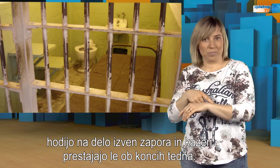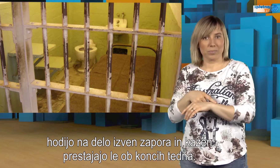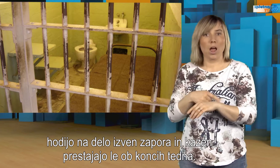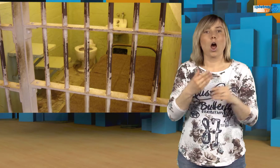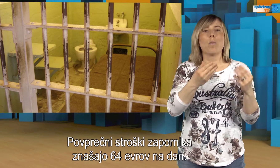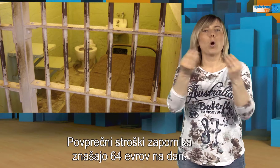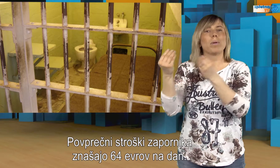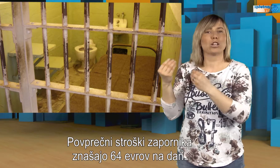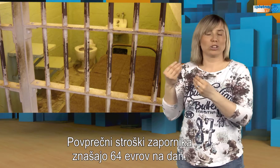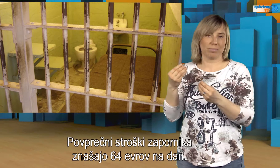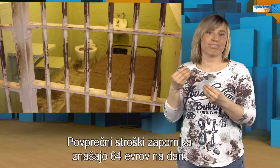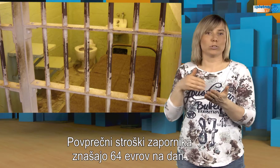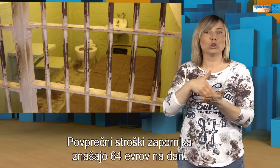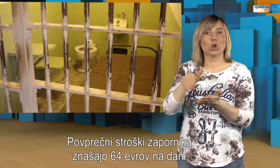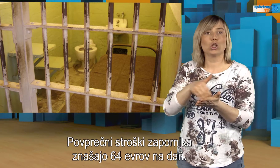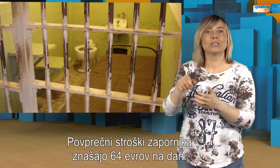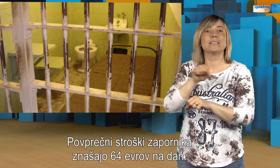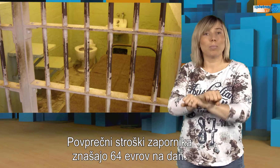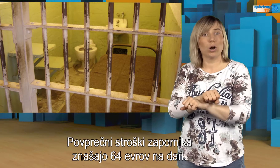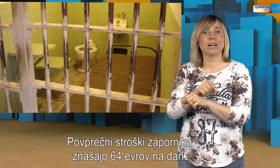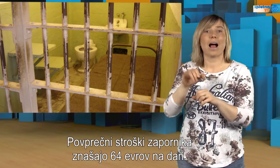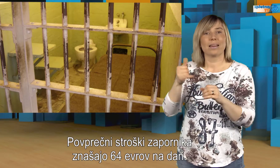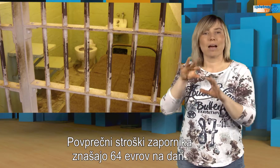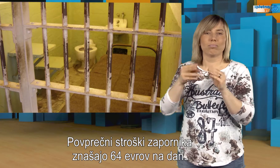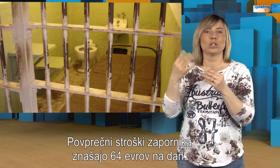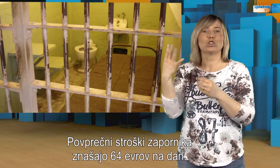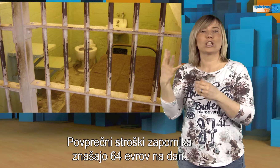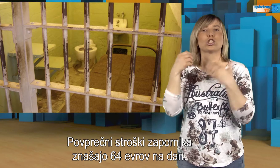Poprečni stroški zapornika znašal 64 evrov na dan.